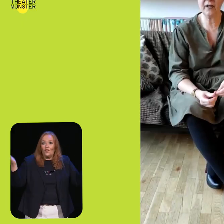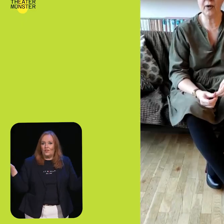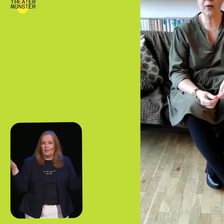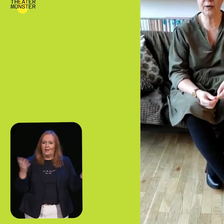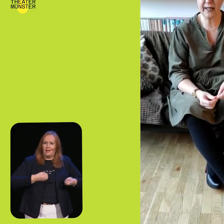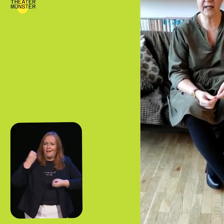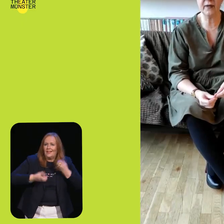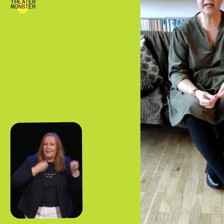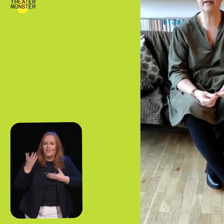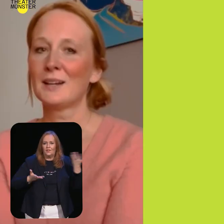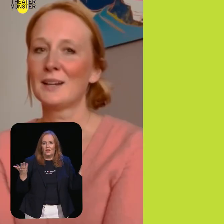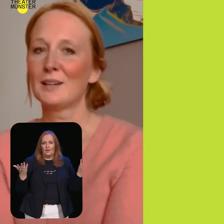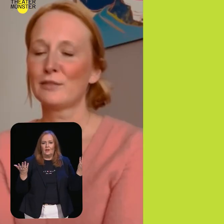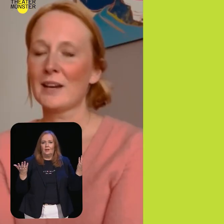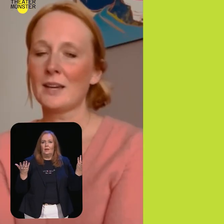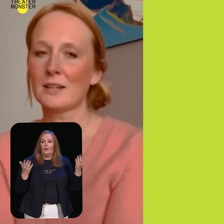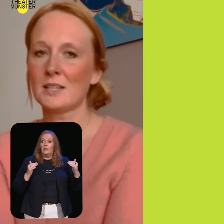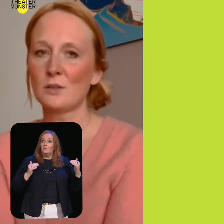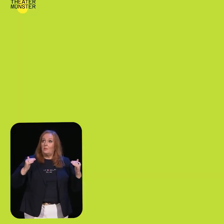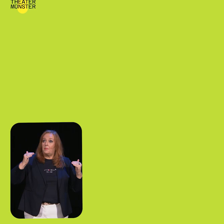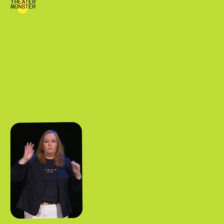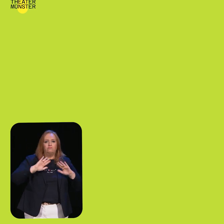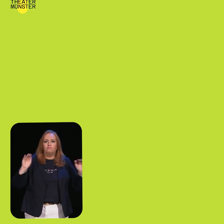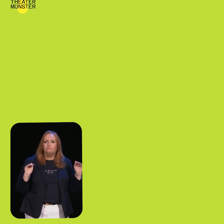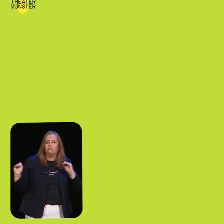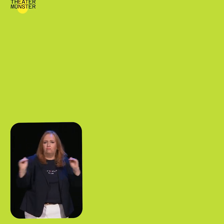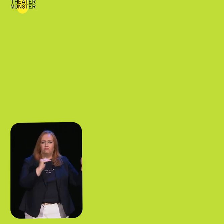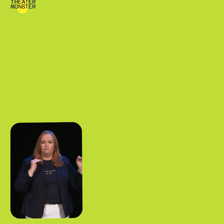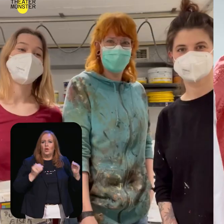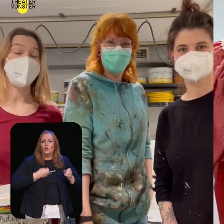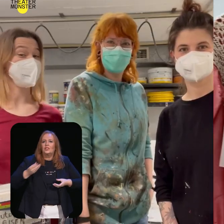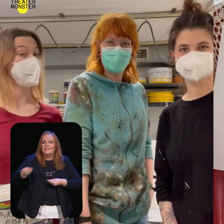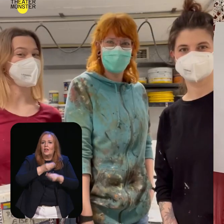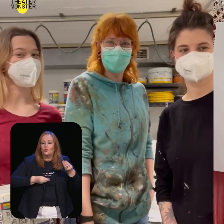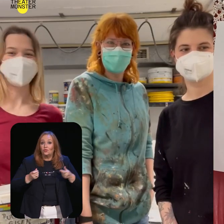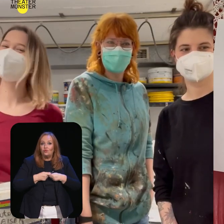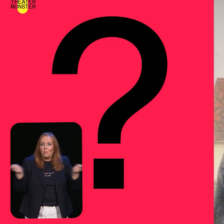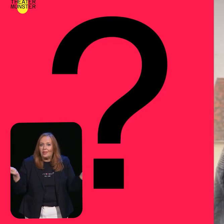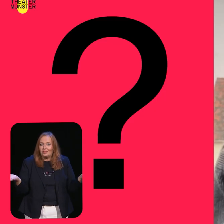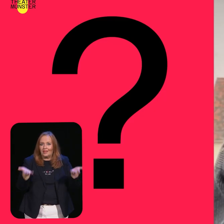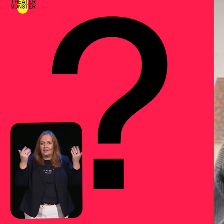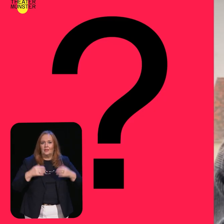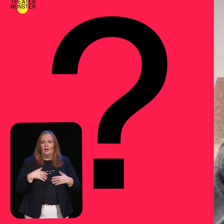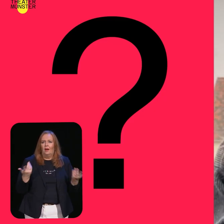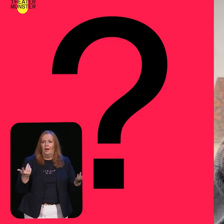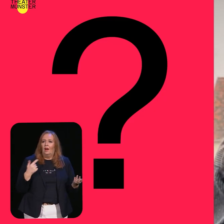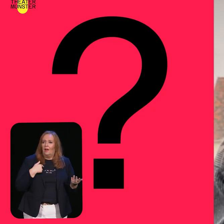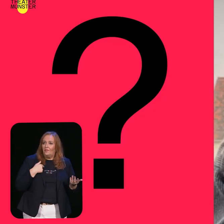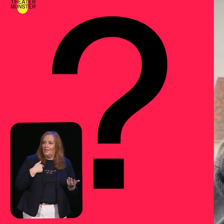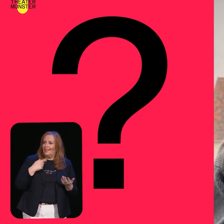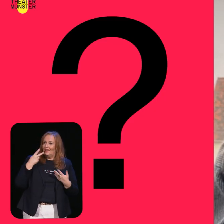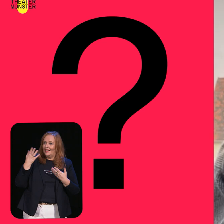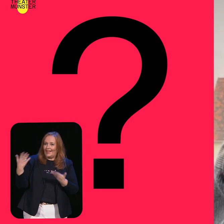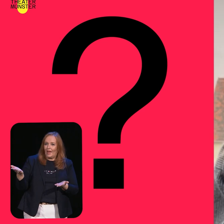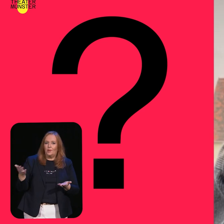Offenheit und Kreativität. Flache Hierarchien. Einen künstlerischen Austausch. Spannende Produktion. Dass sie nicht zu angepisst ist,